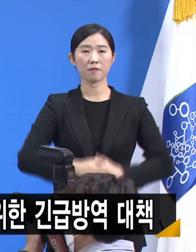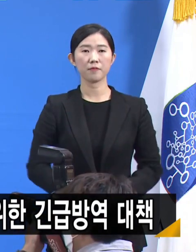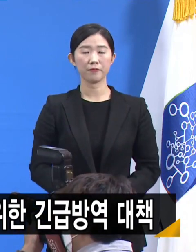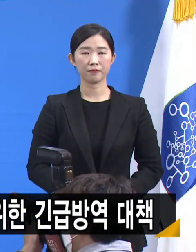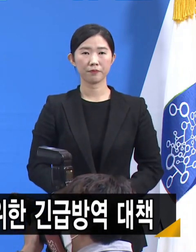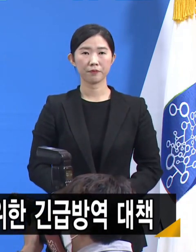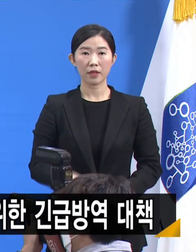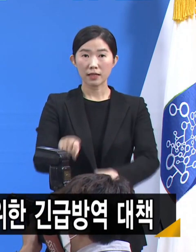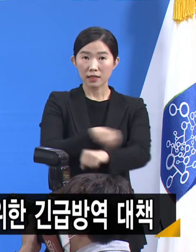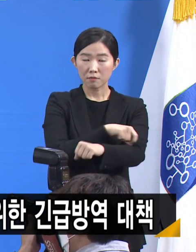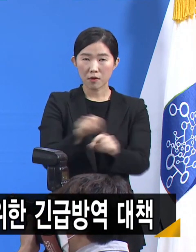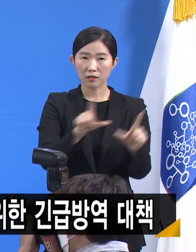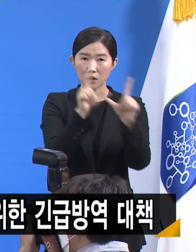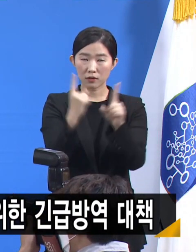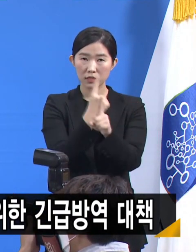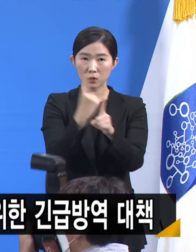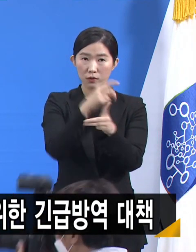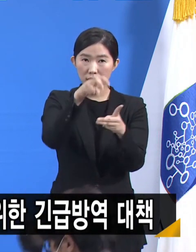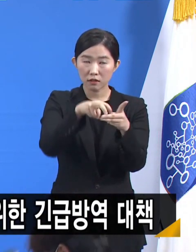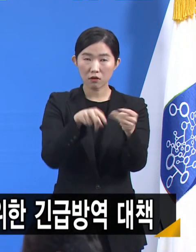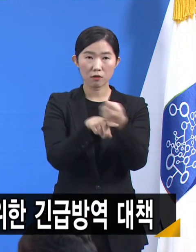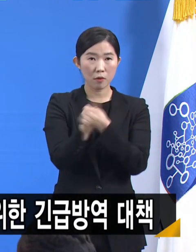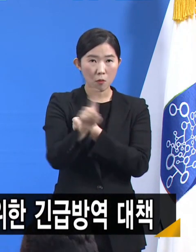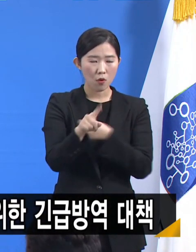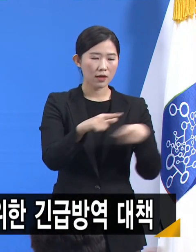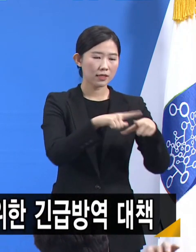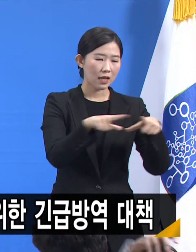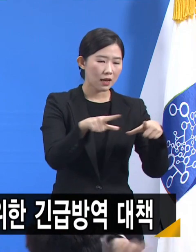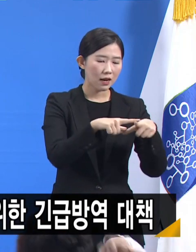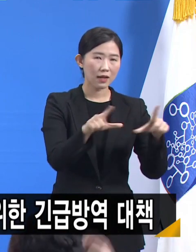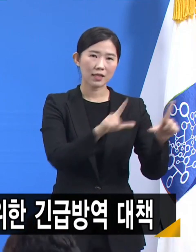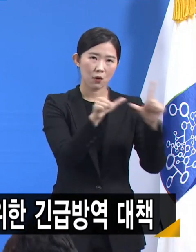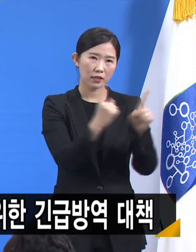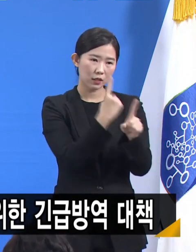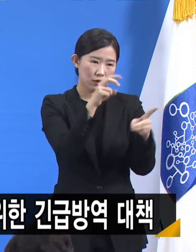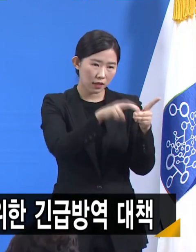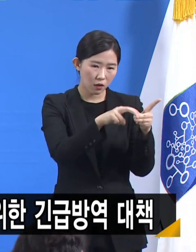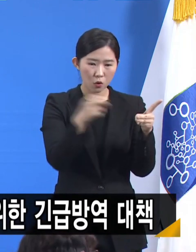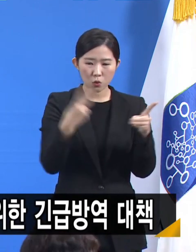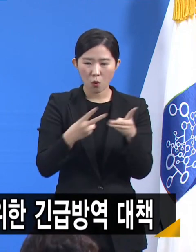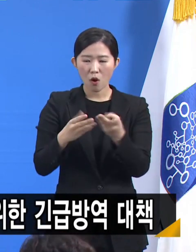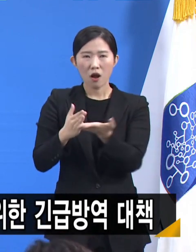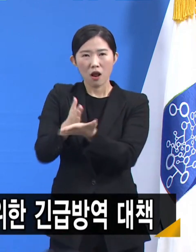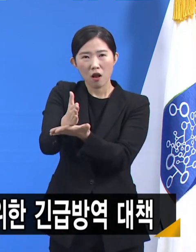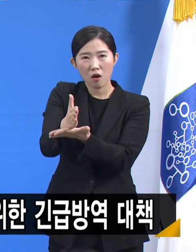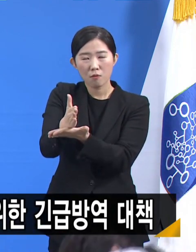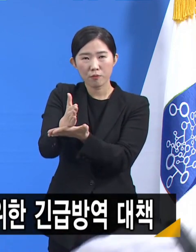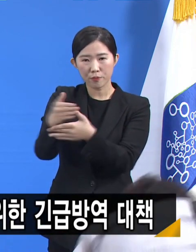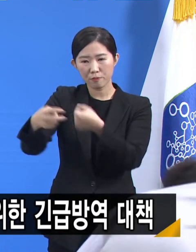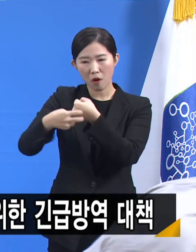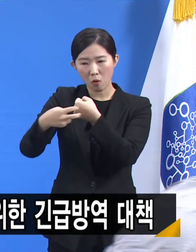특별생활치료센터는 생활치료센터와 감염병전담의료기관의 중간단계입니다.